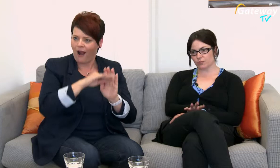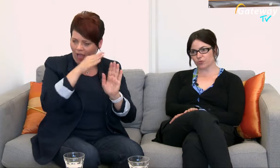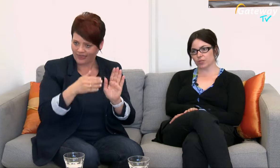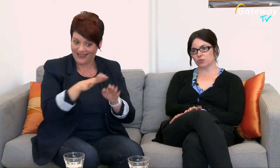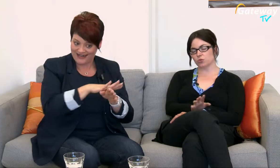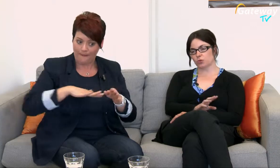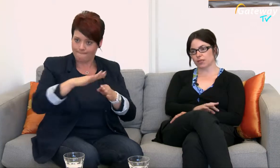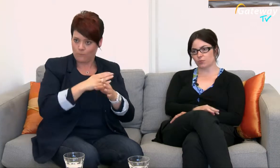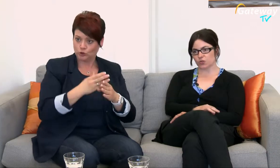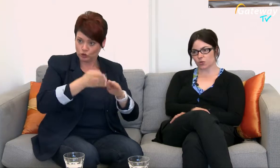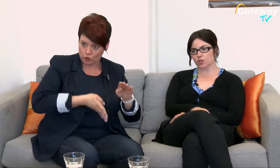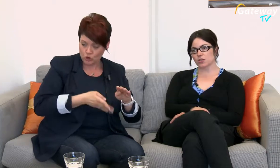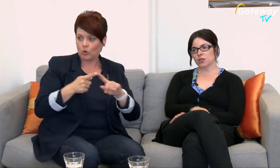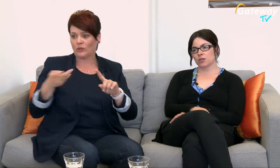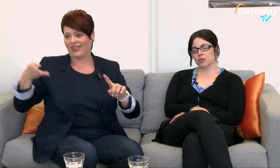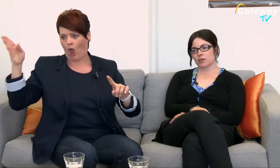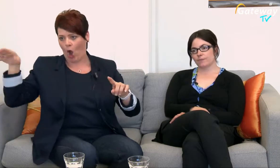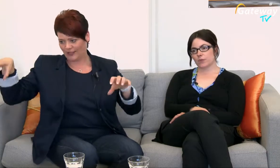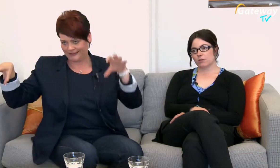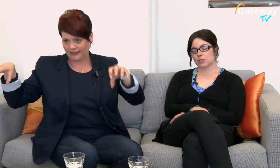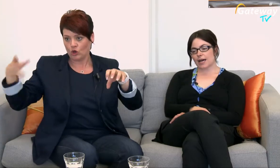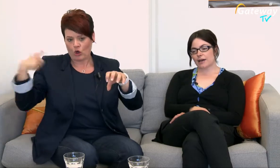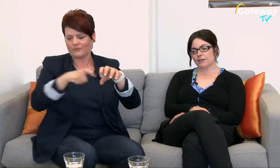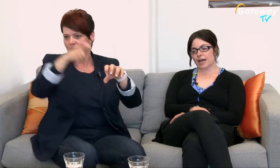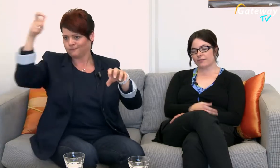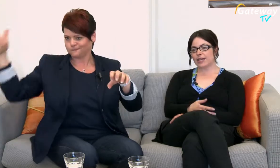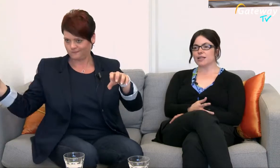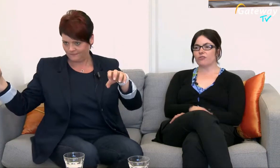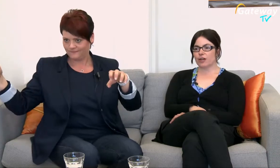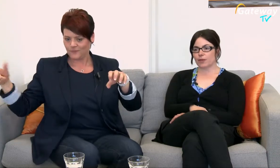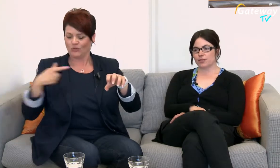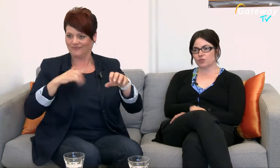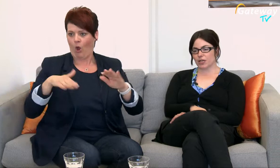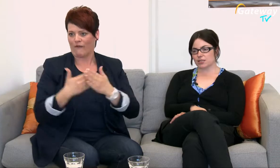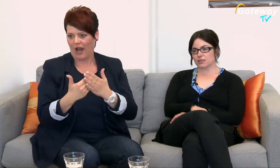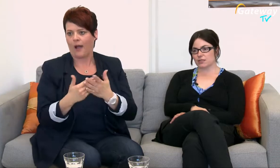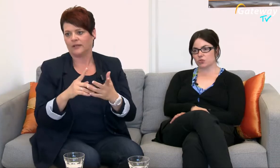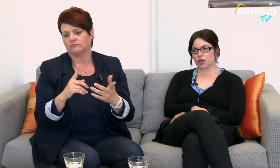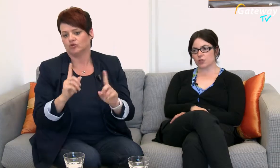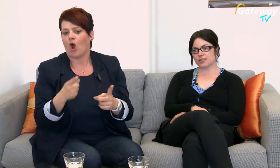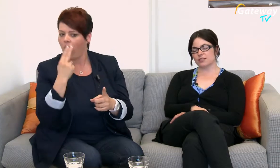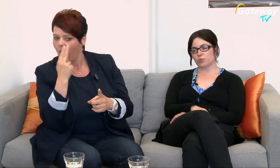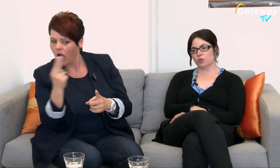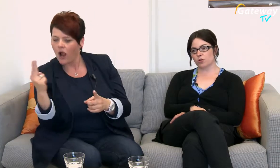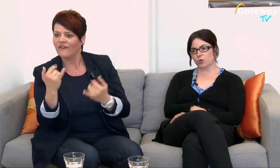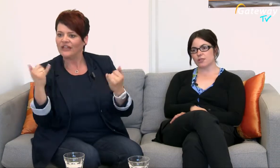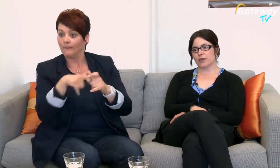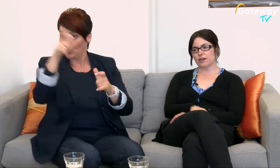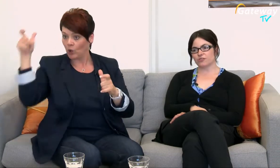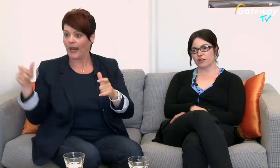befinden und Hubland Campus Nord Und da hatten wir halt die Aufgabe entsprechend zu schauen, dass diese Brücke auch möglichst barrierefrei